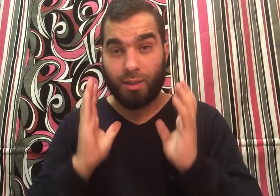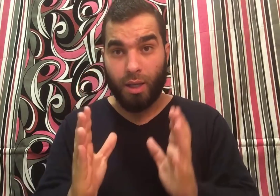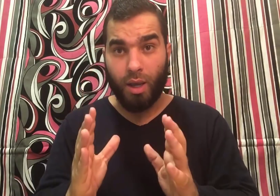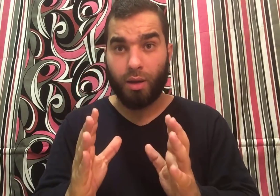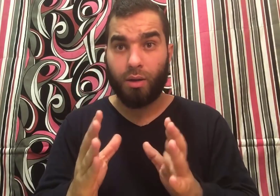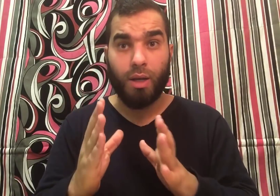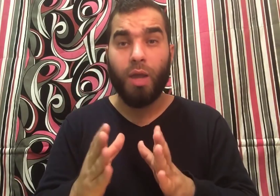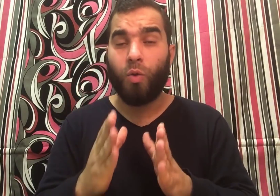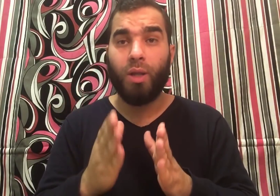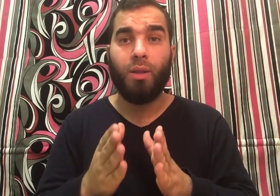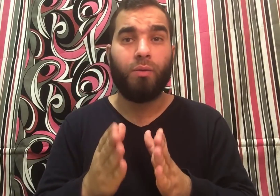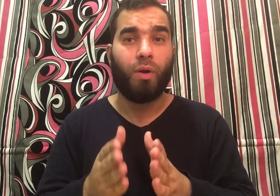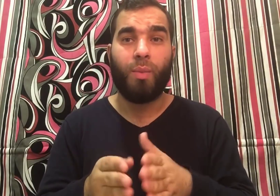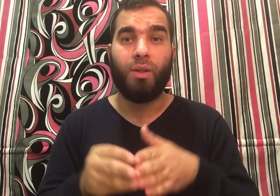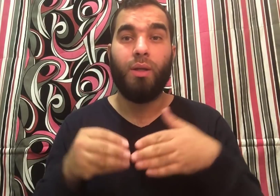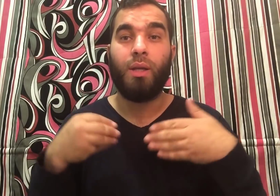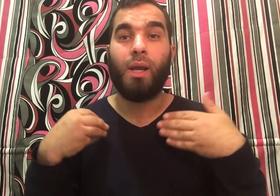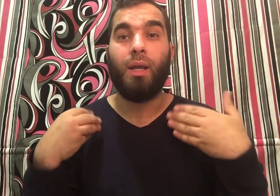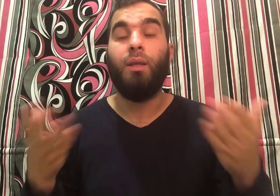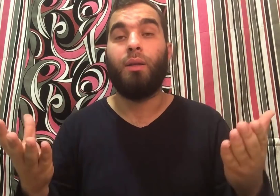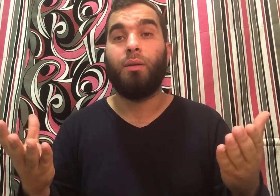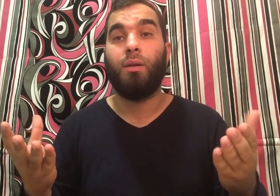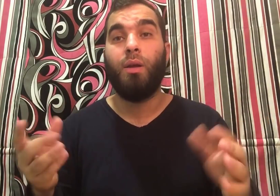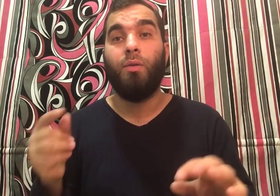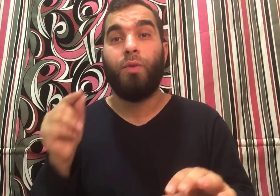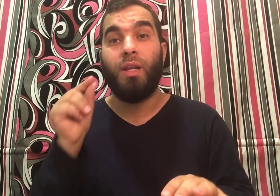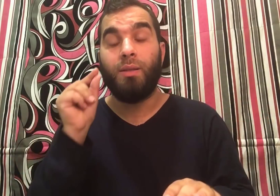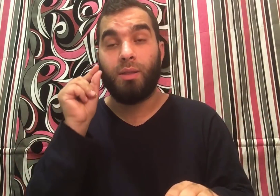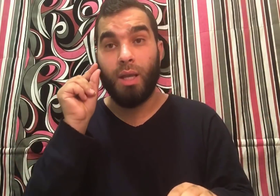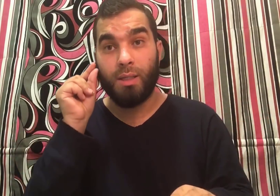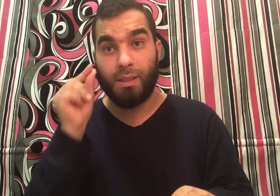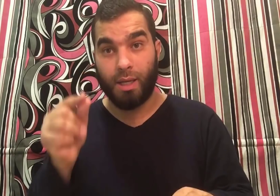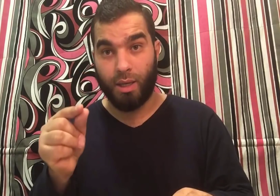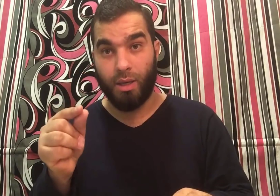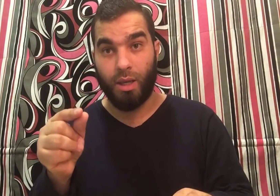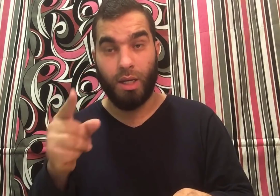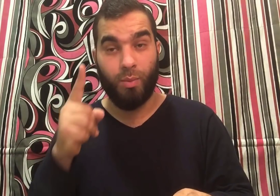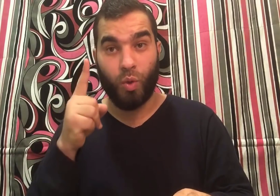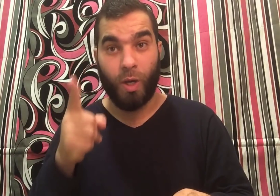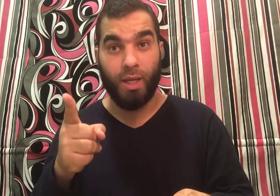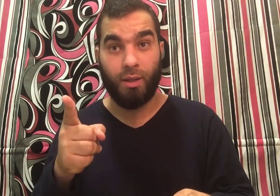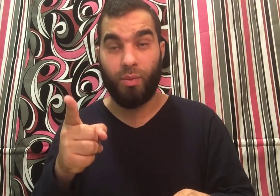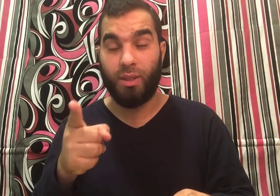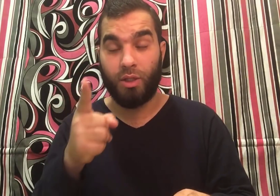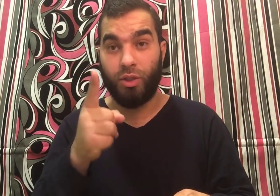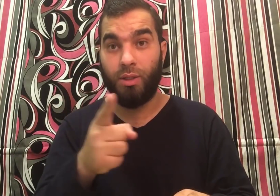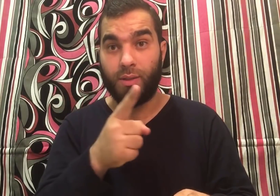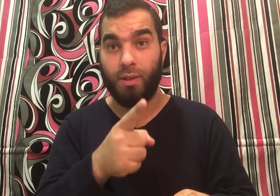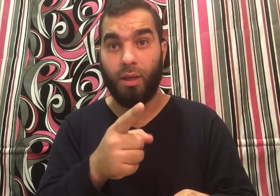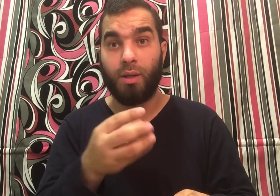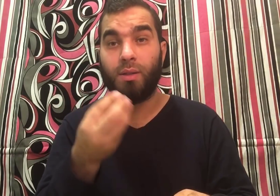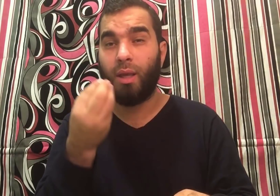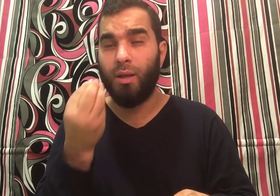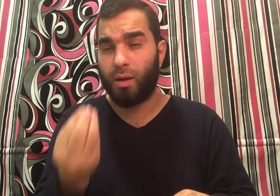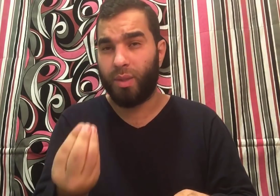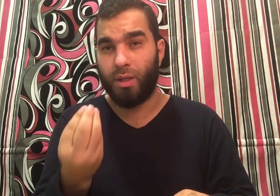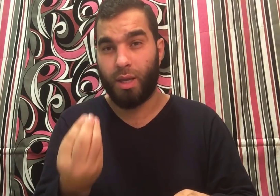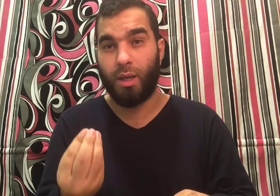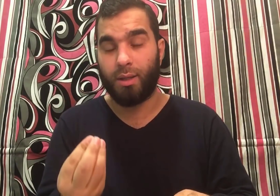السحر لا يجدد في رمضان نهائيا فالإنسان الزكي اللي بيعاني من تجديد السحر استغل رمضان يا أخي